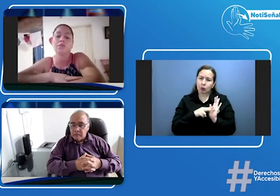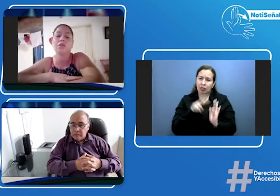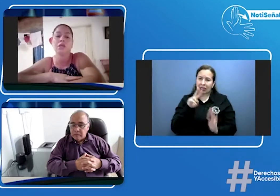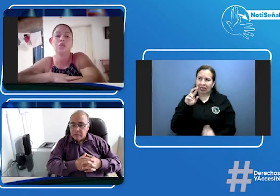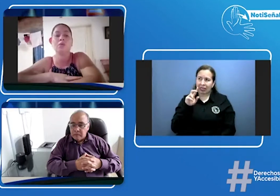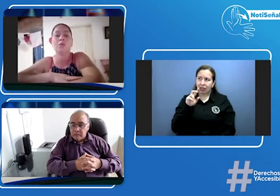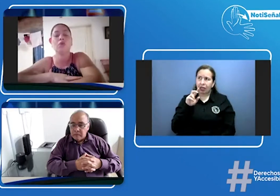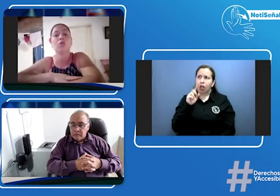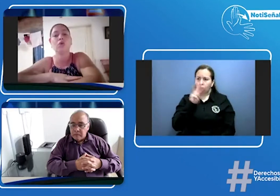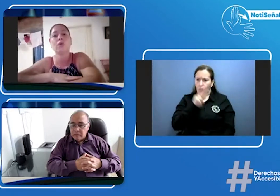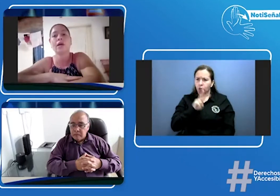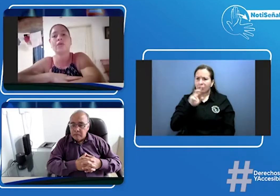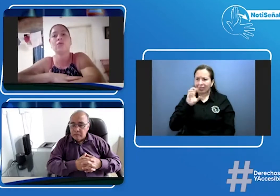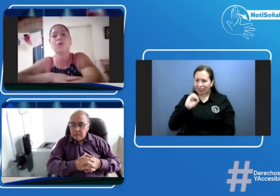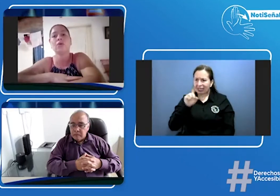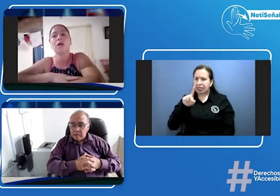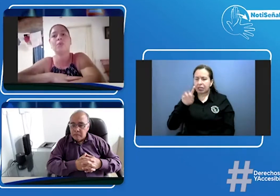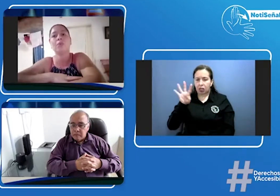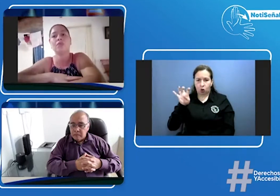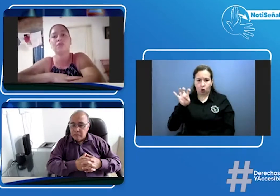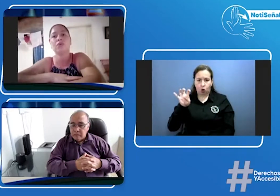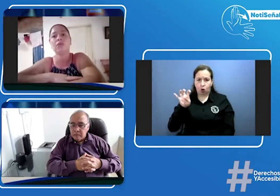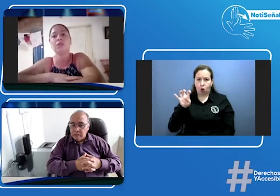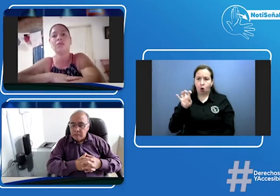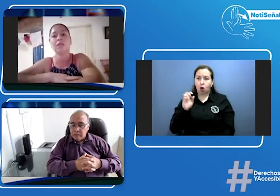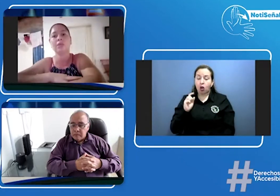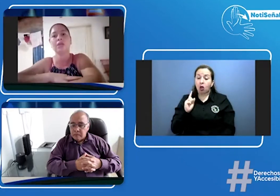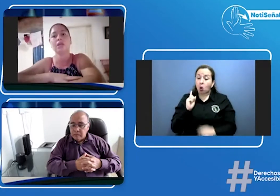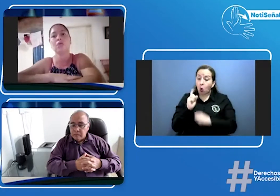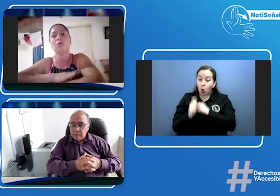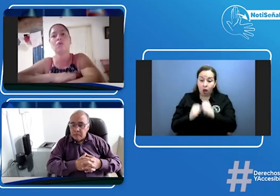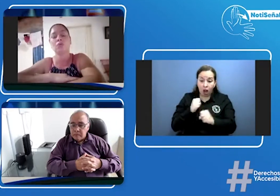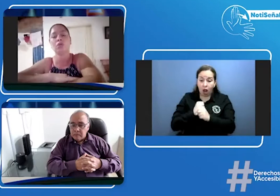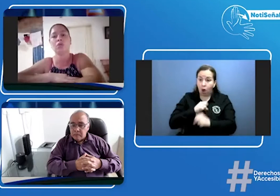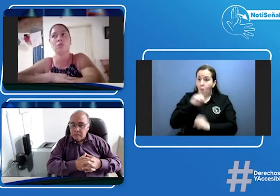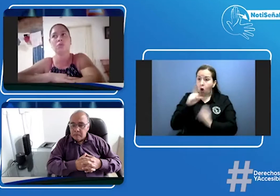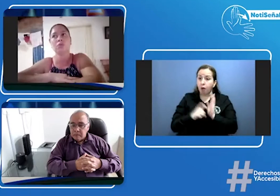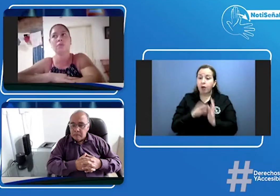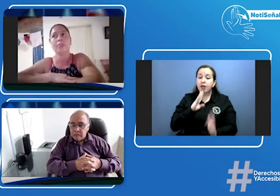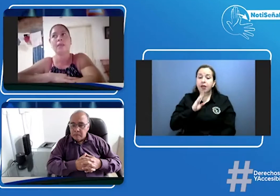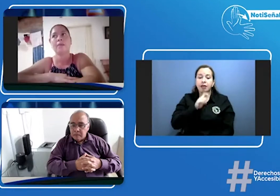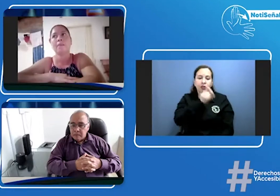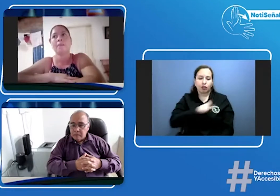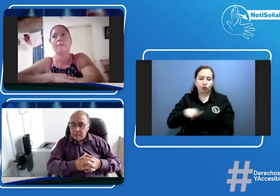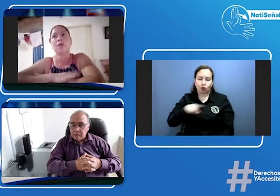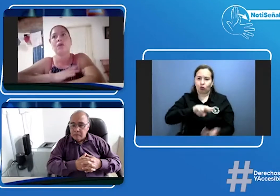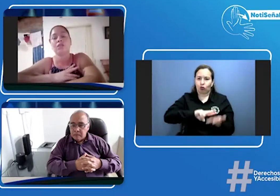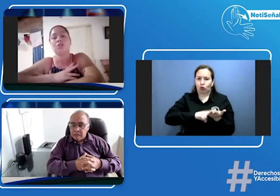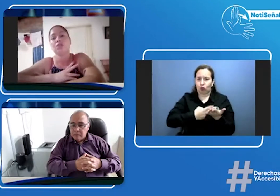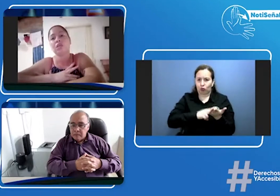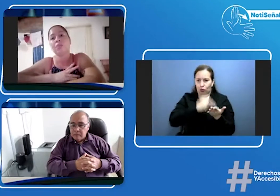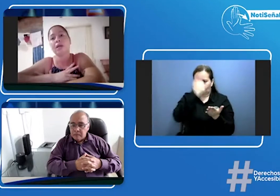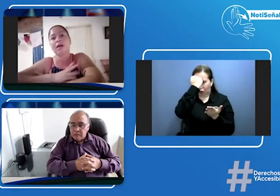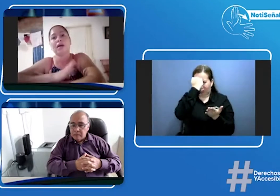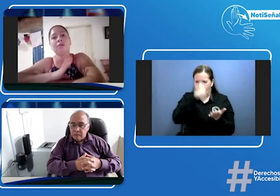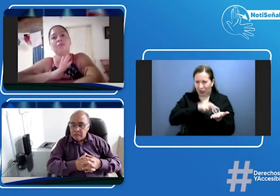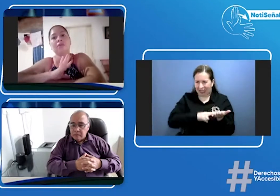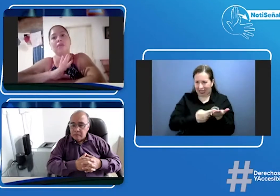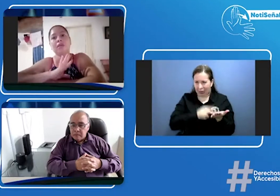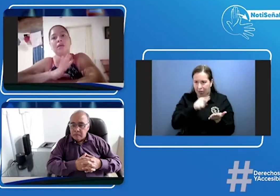estuvimos todo el año al profesor de intérprete con los niños pero hace dos años para acá de verdad que